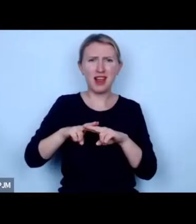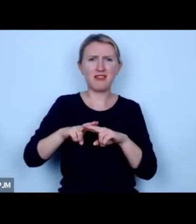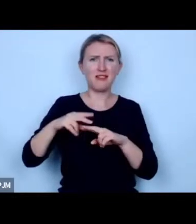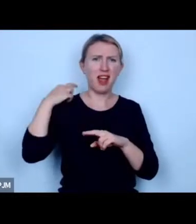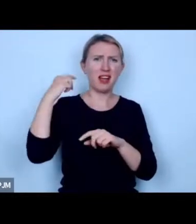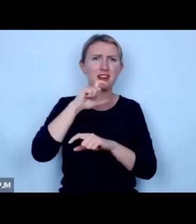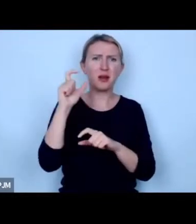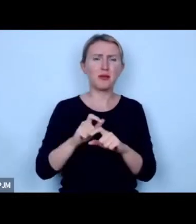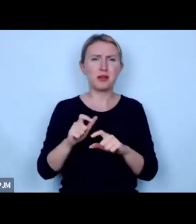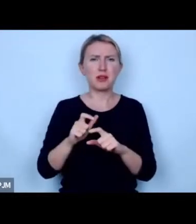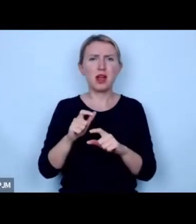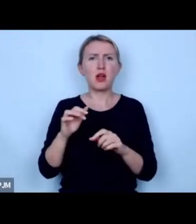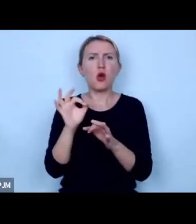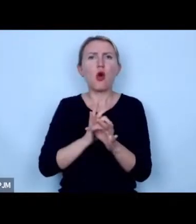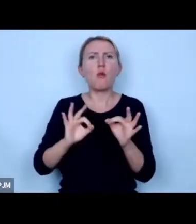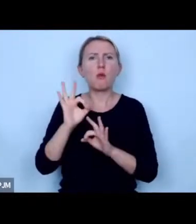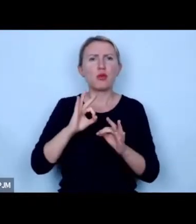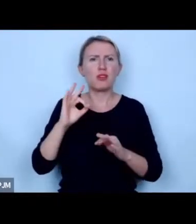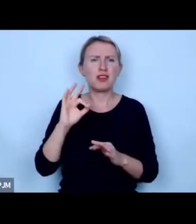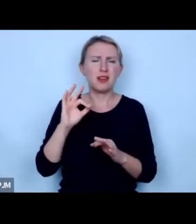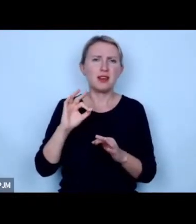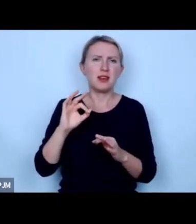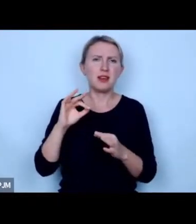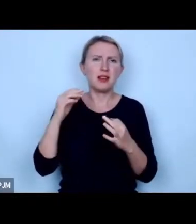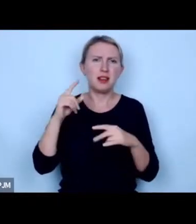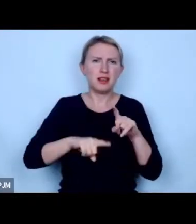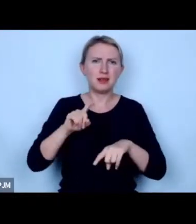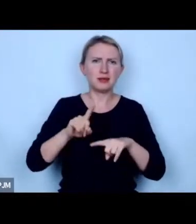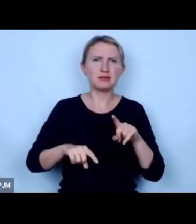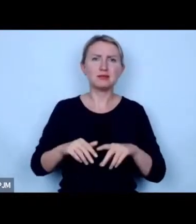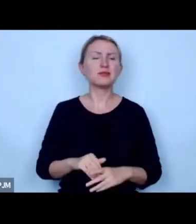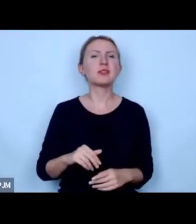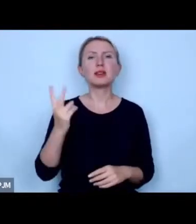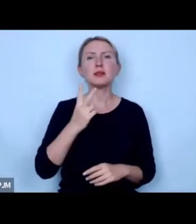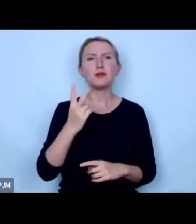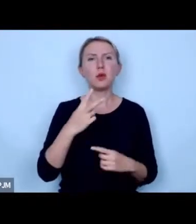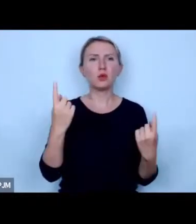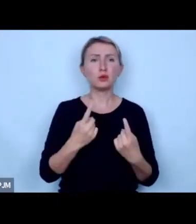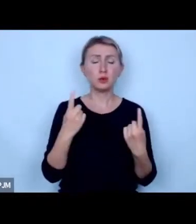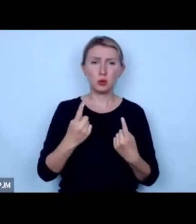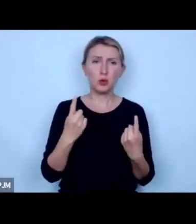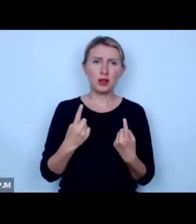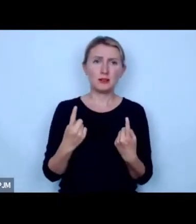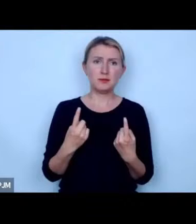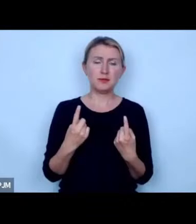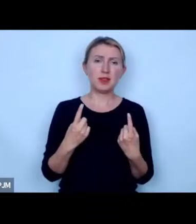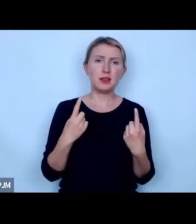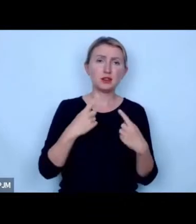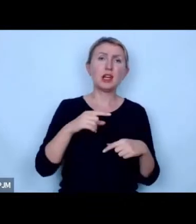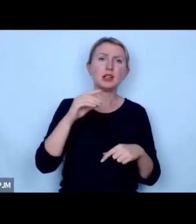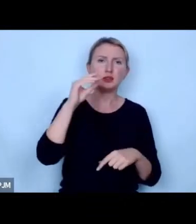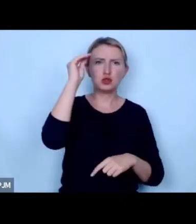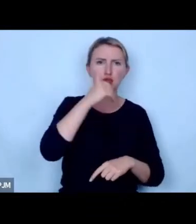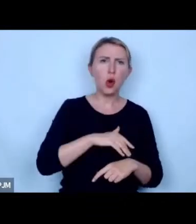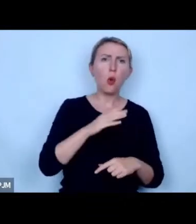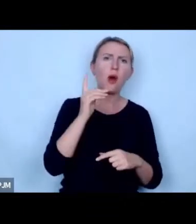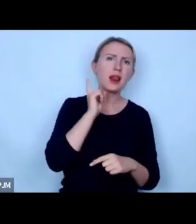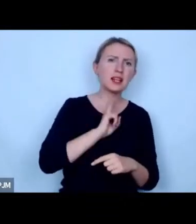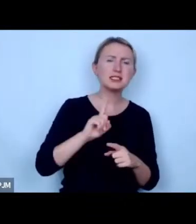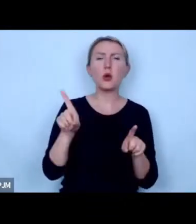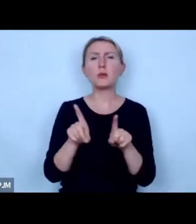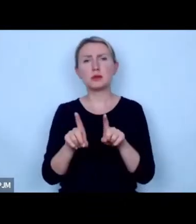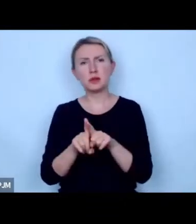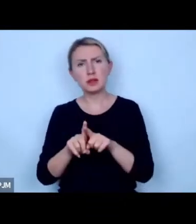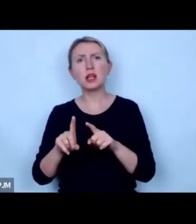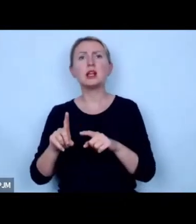przy pomocy komórek macierzystych w obydwu przypadkach zarówno w przypadku szkoły średniej jak i uczelni wyższej